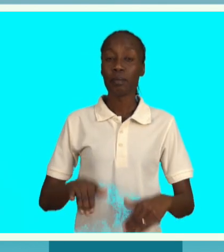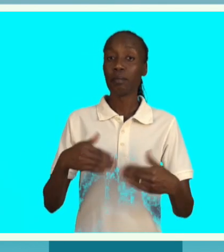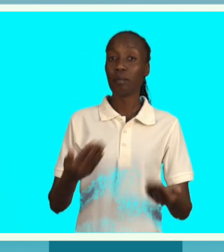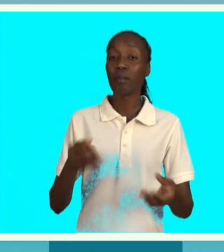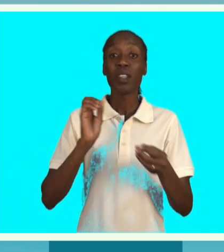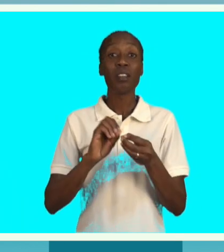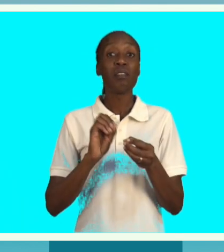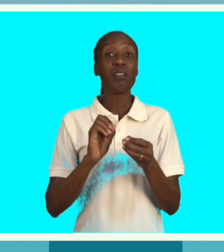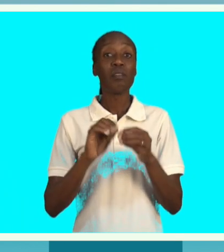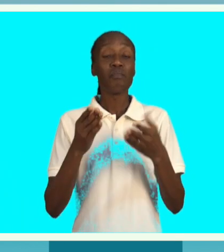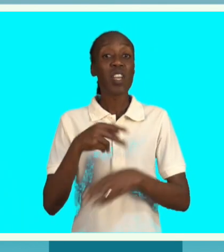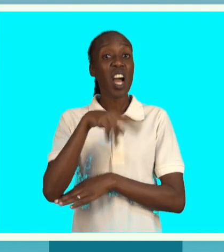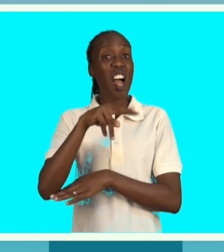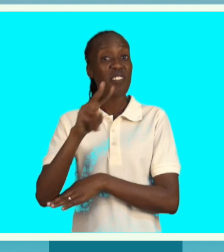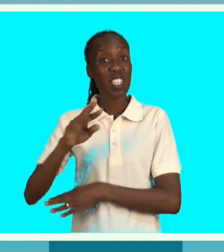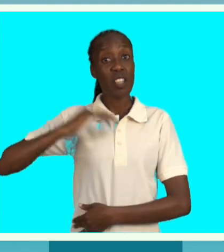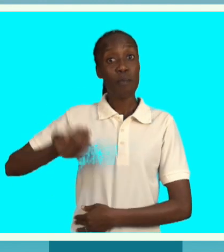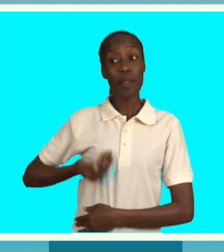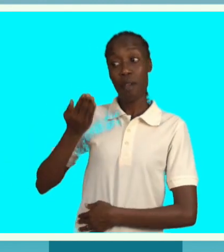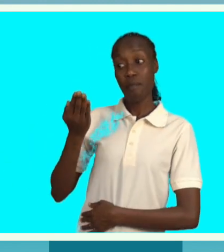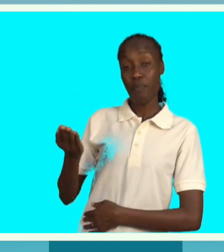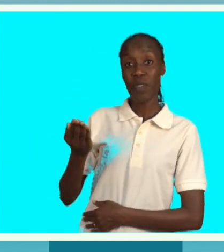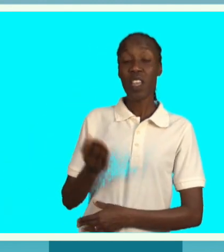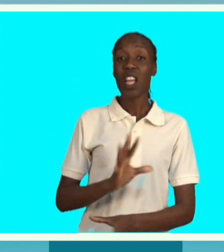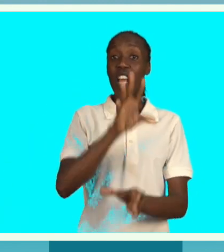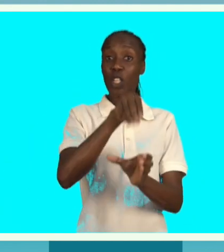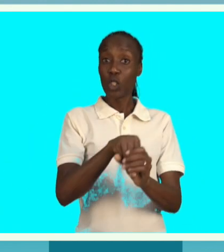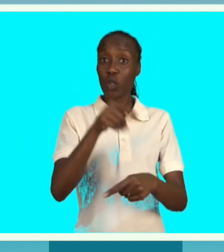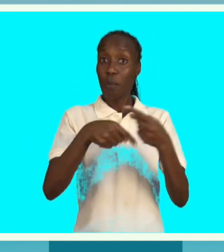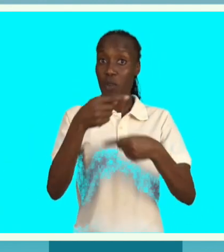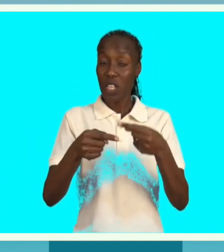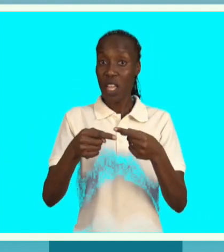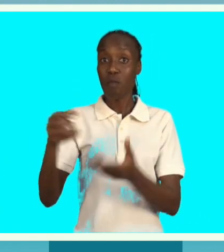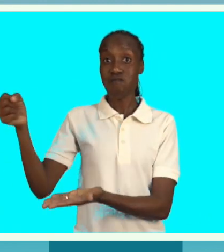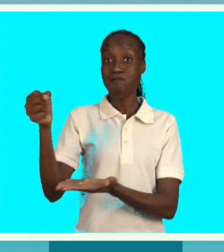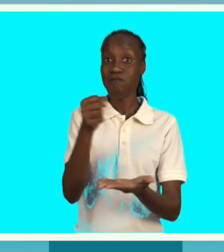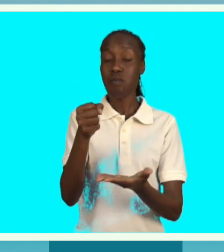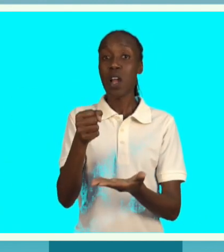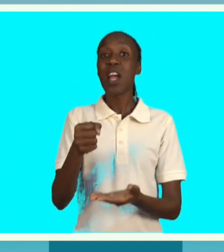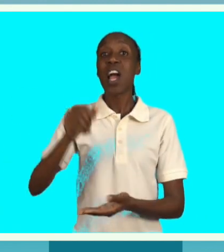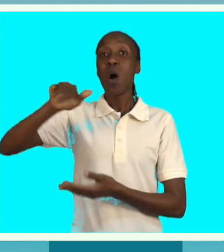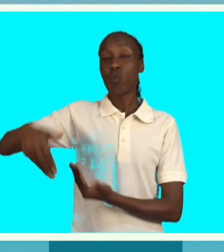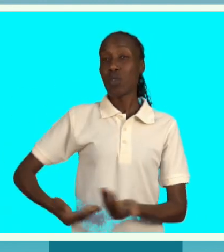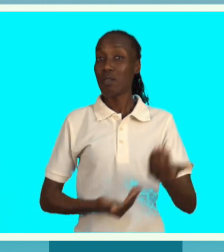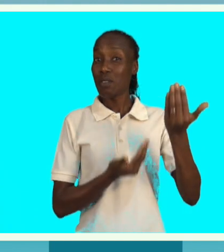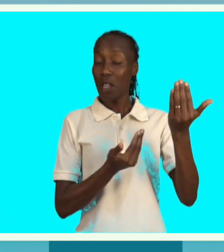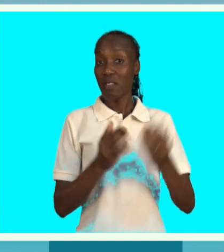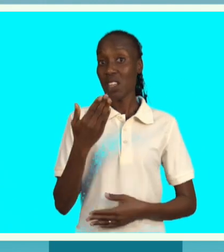Rosaisla, dentro do projeto financiado pela Unicef, é mesmo um evento de um debate sobre comunicação